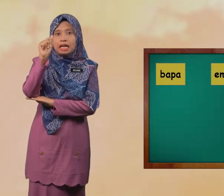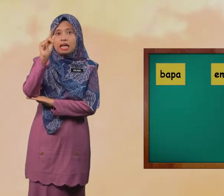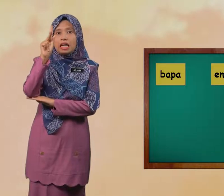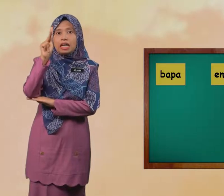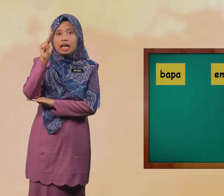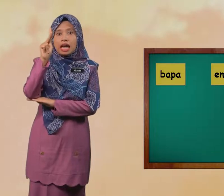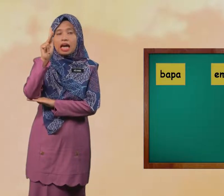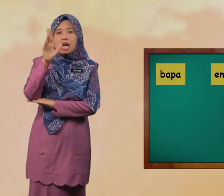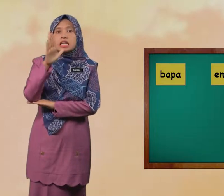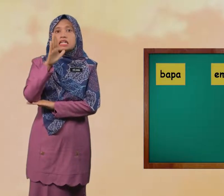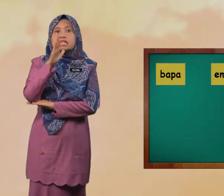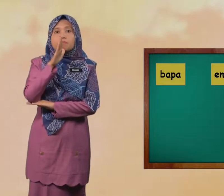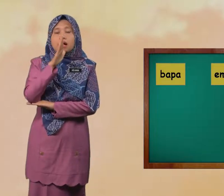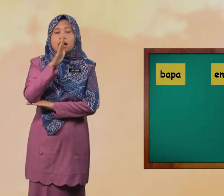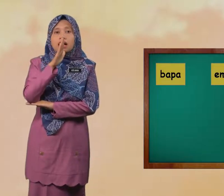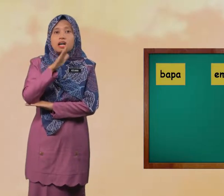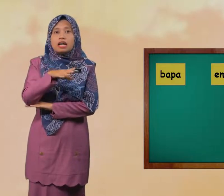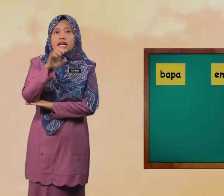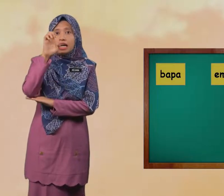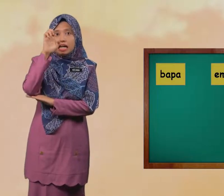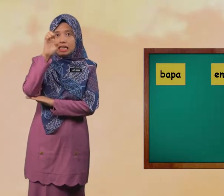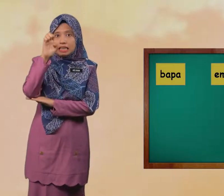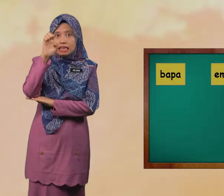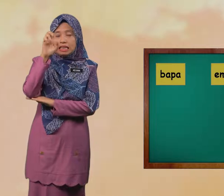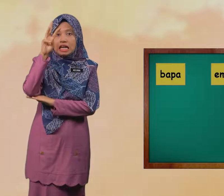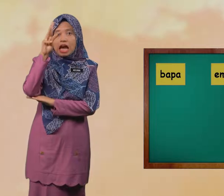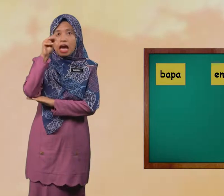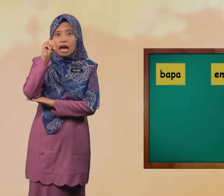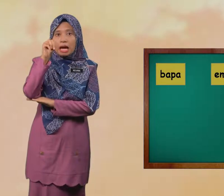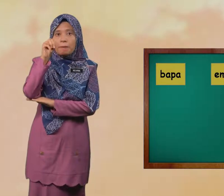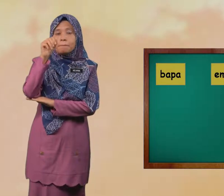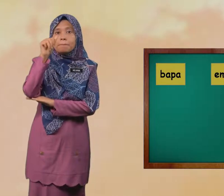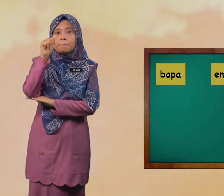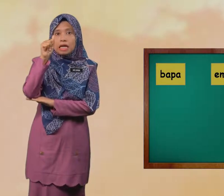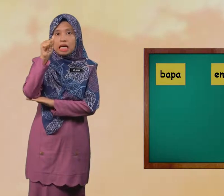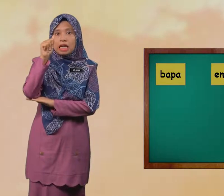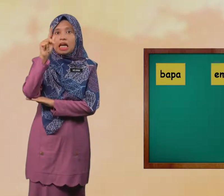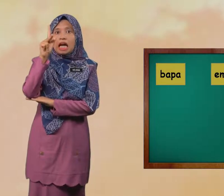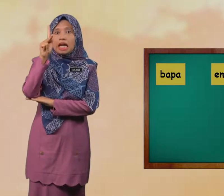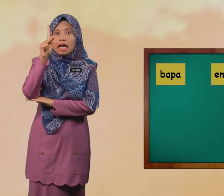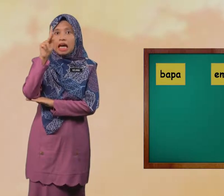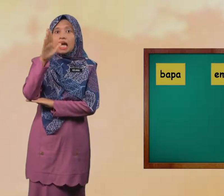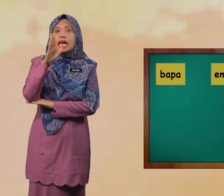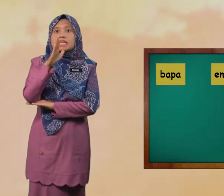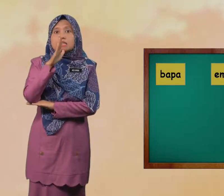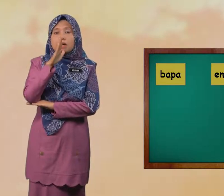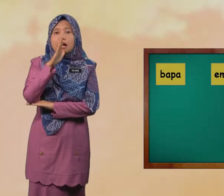K Emak E M A K Emak